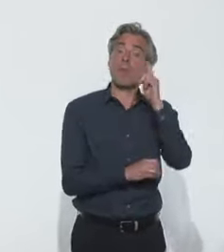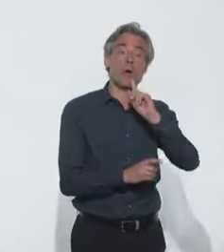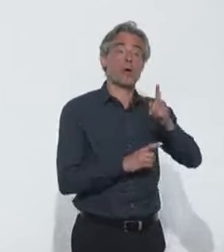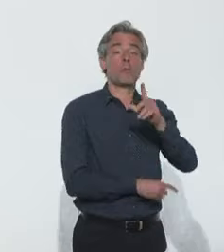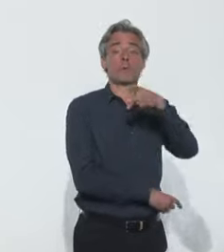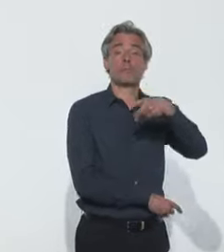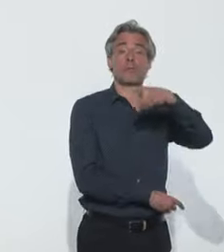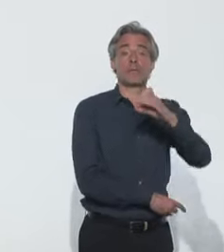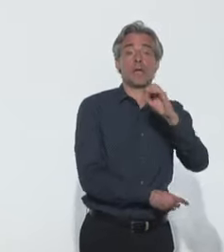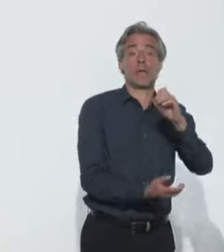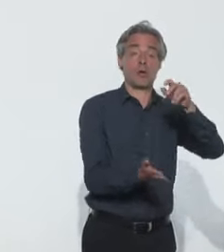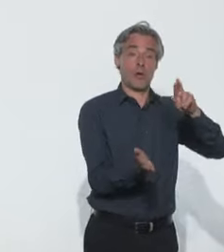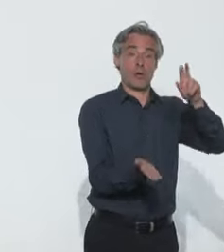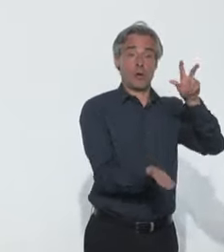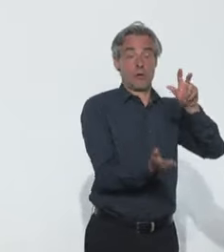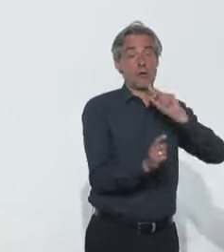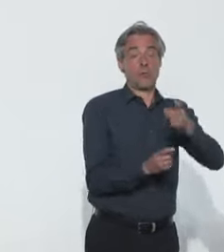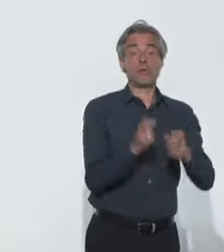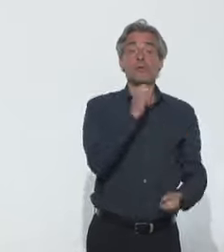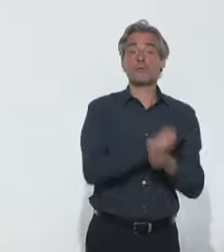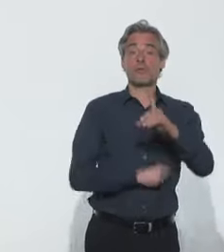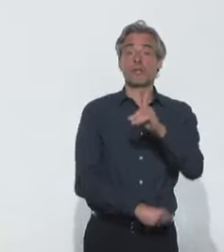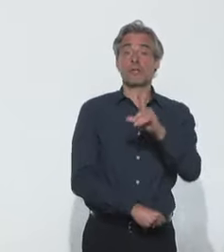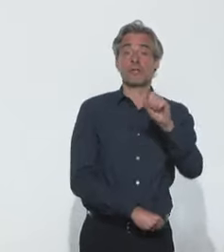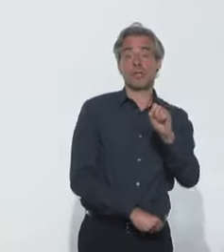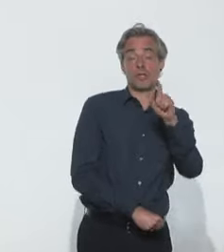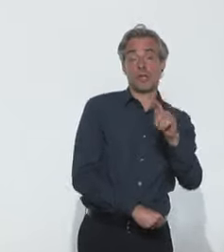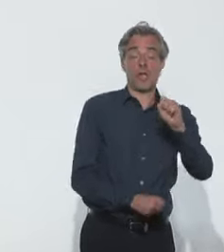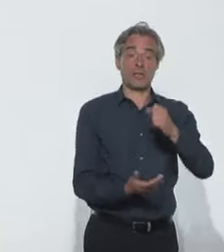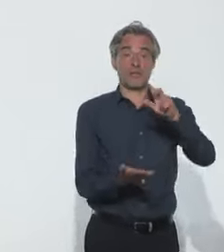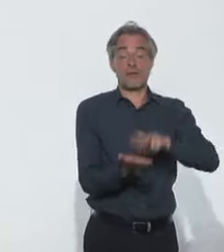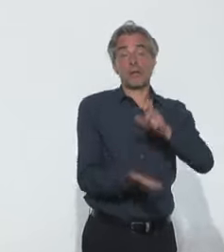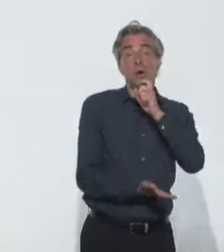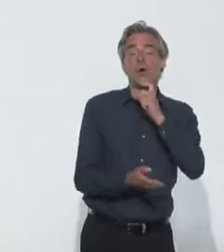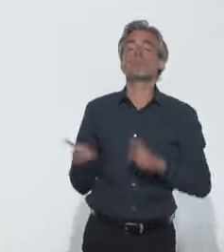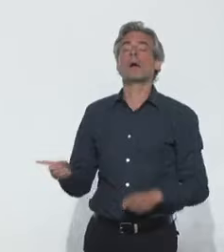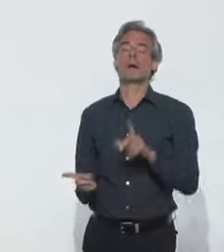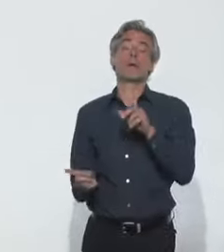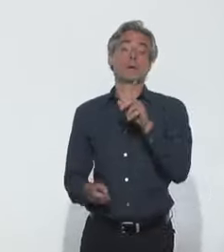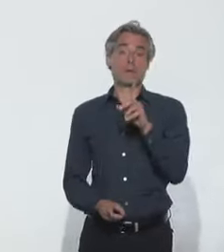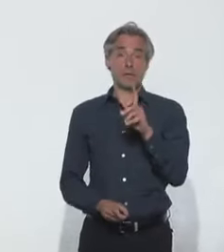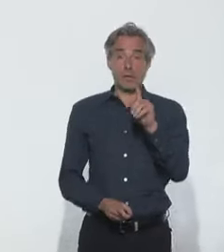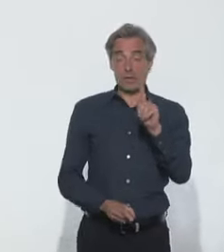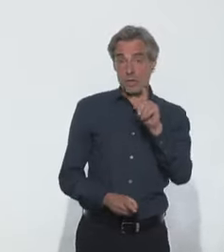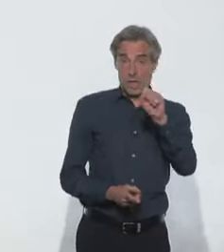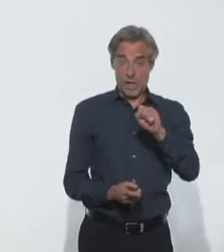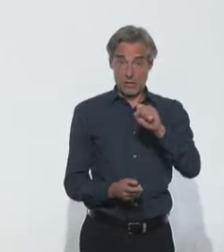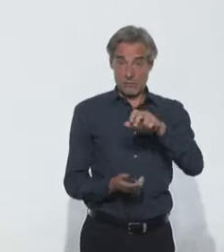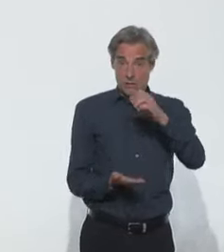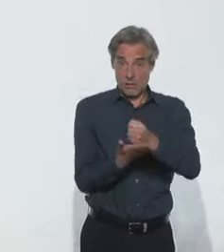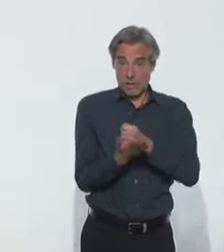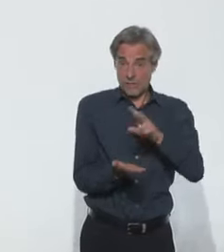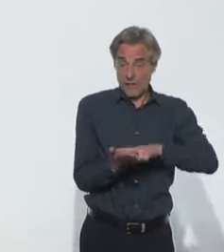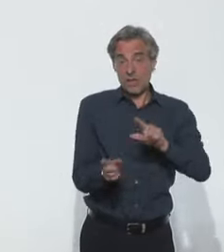PCR non validés par la DGS ? Alors, vous savez que ce n'est pas la DGS qui valide les tests. Les tests passent par une homologation multiple.